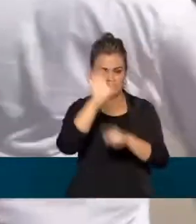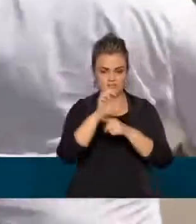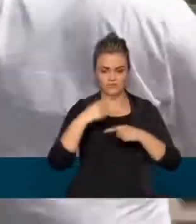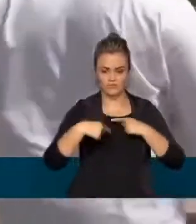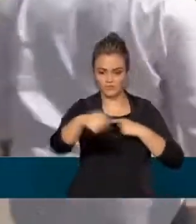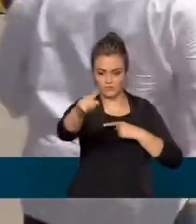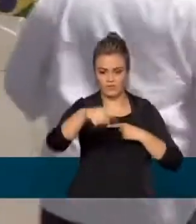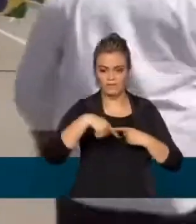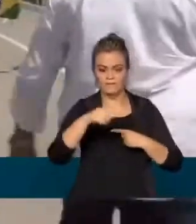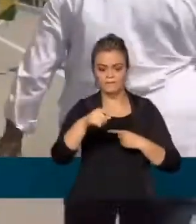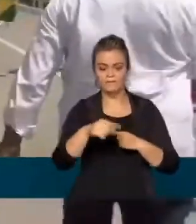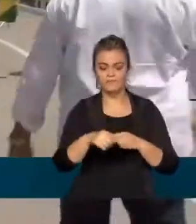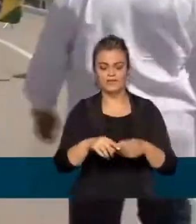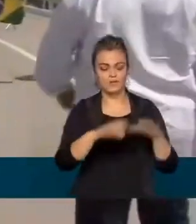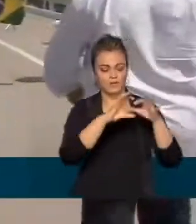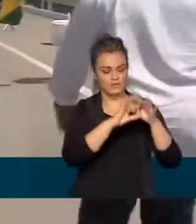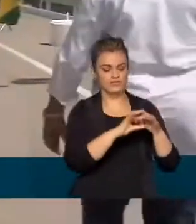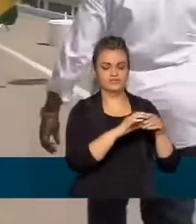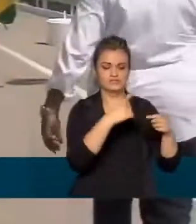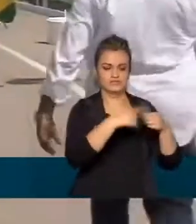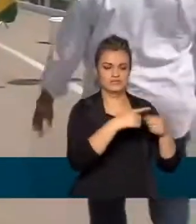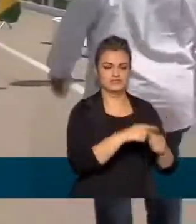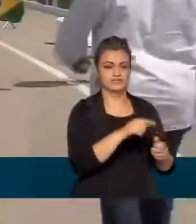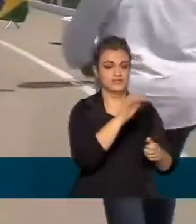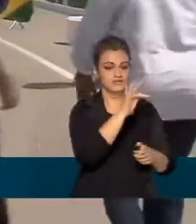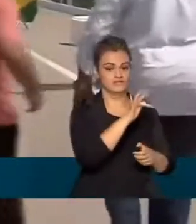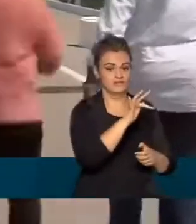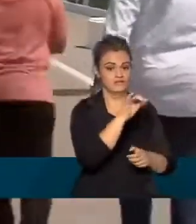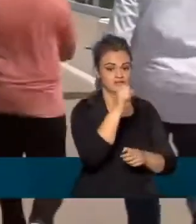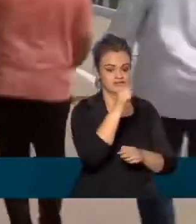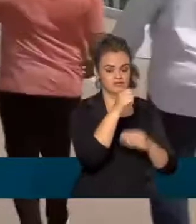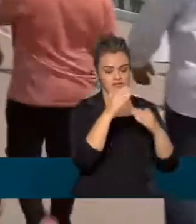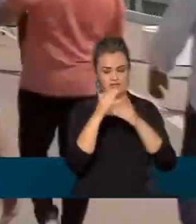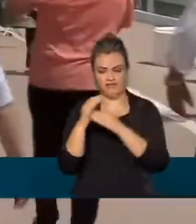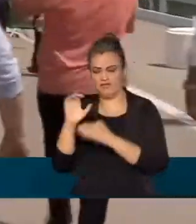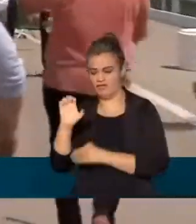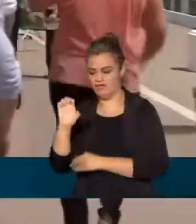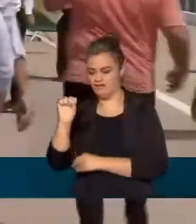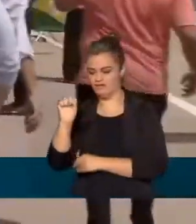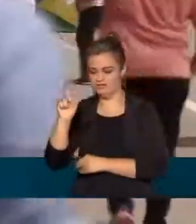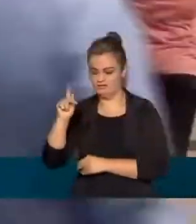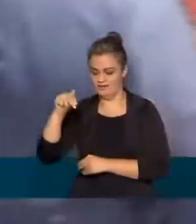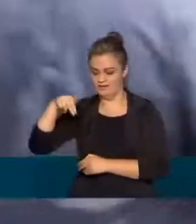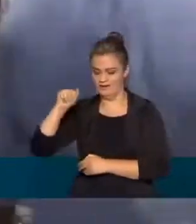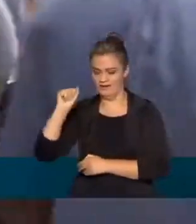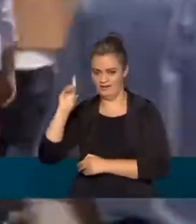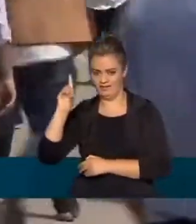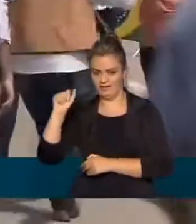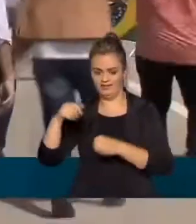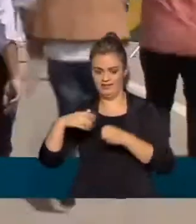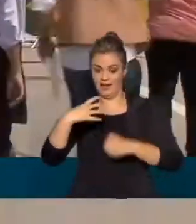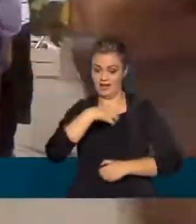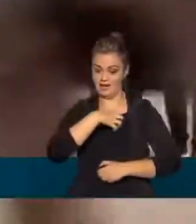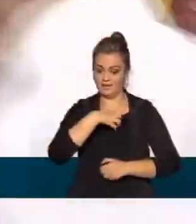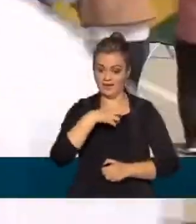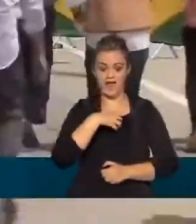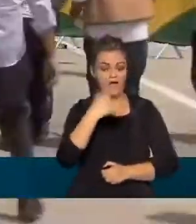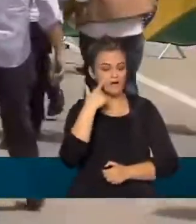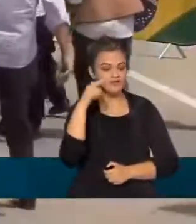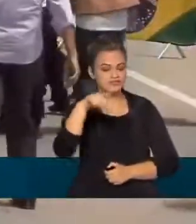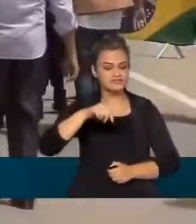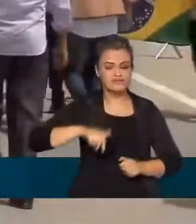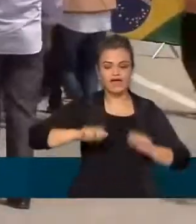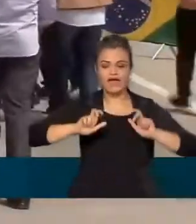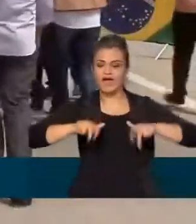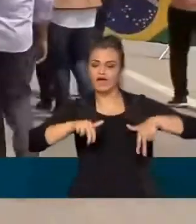inaugurado ele liga as cidades de Feira de Santana e Esplanada na Bahia. Bem, agora você acompanha a